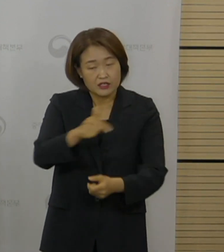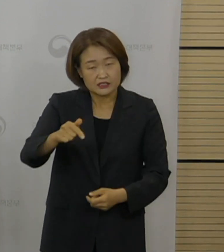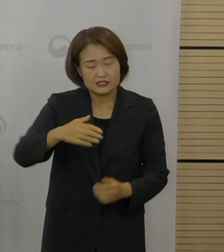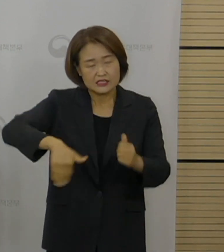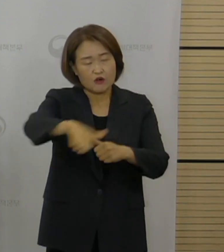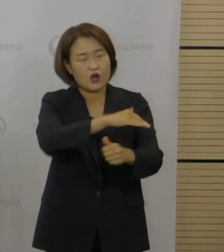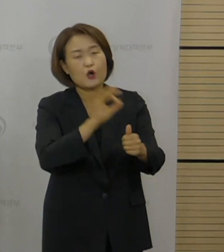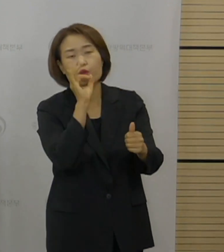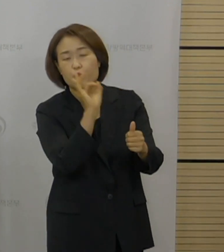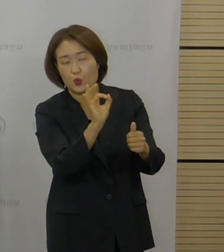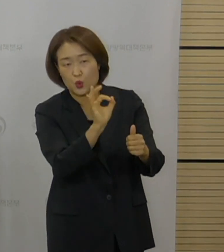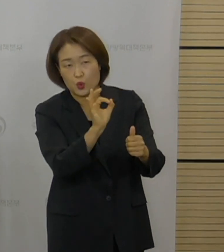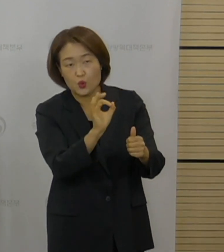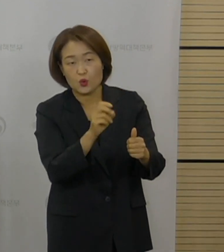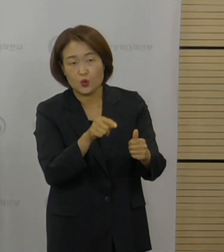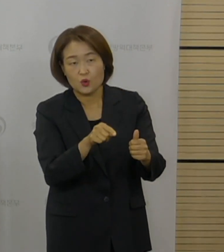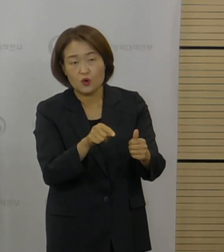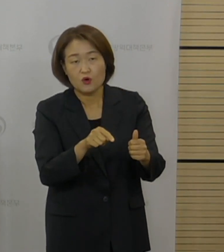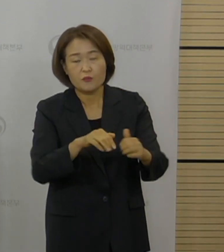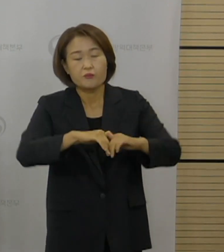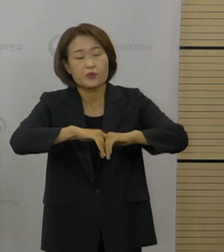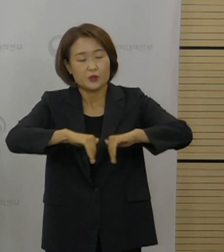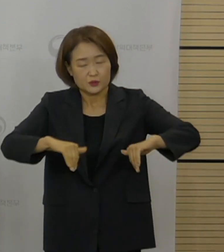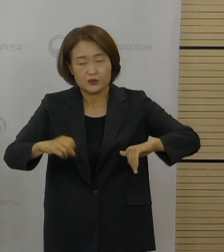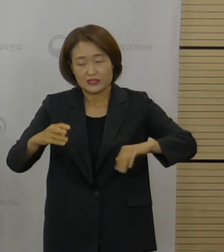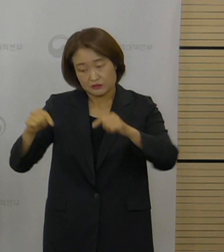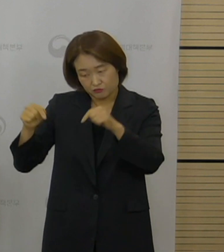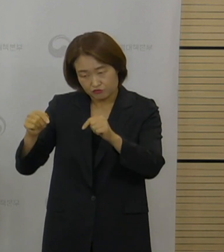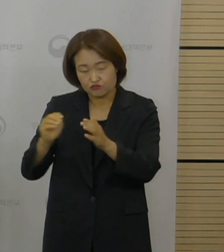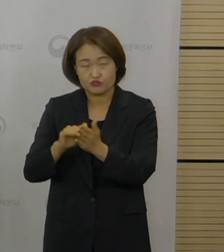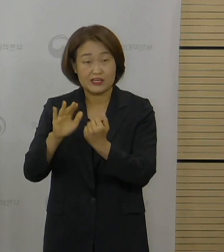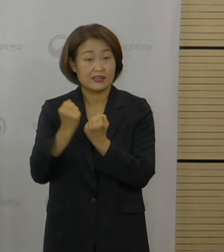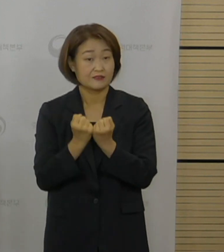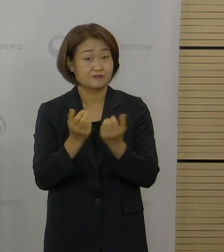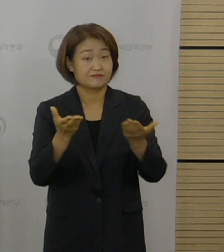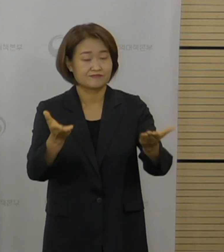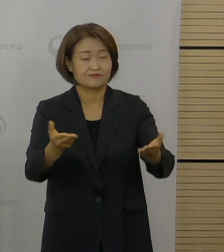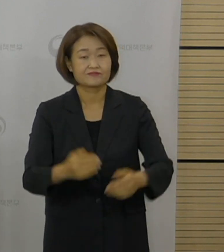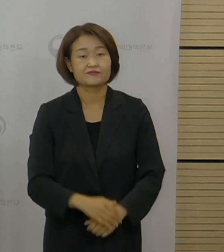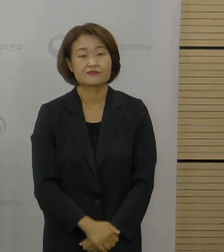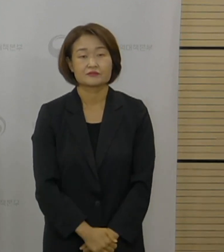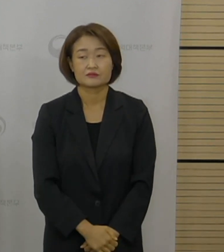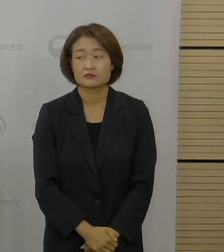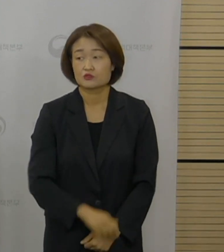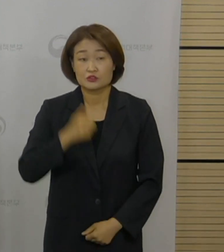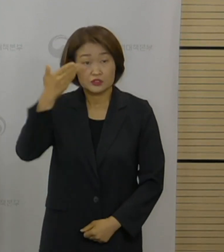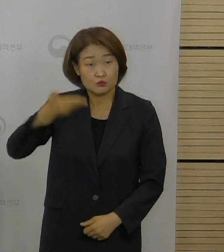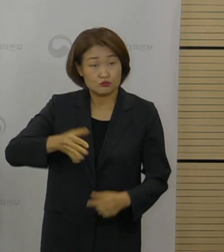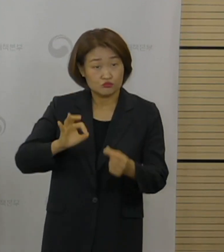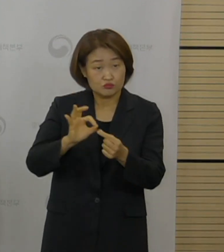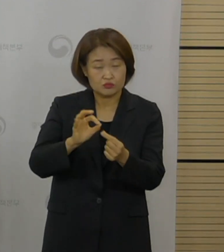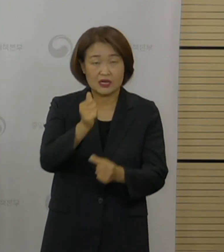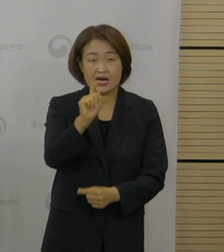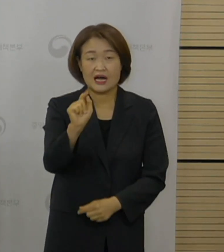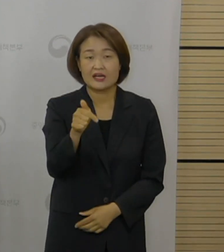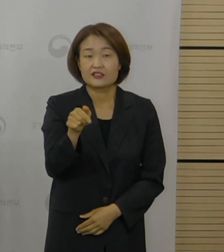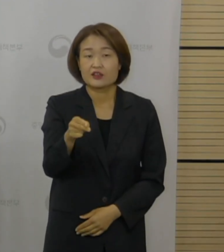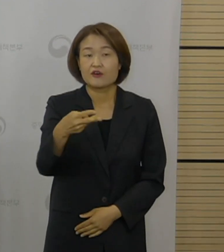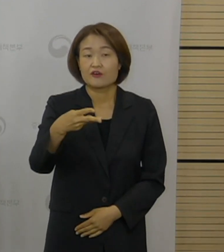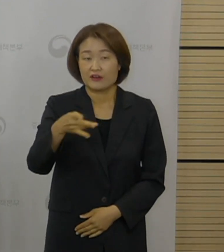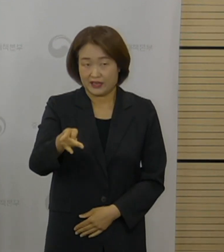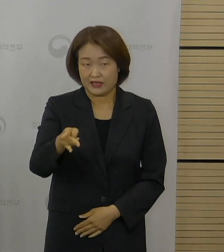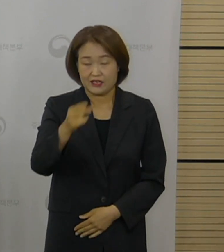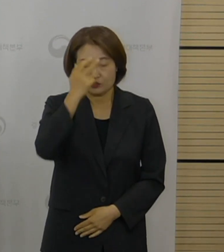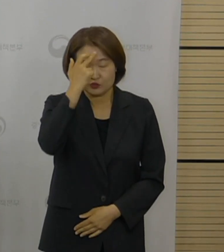추후에 별도로 논의를 해나갈 예정으로 있습니다. 네, 열 번째 한겨레신문 최하향